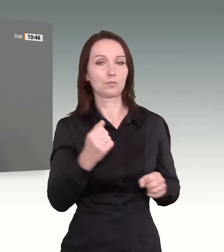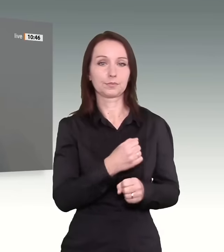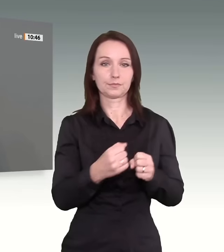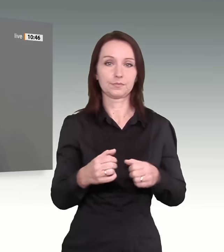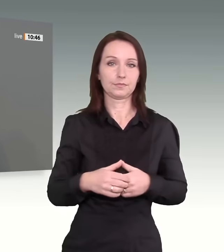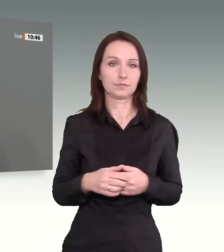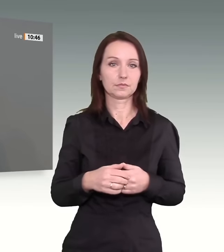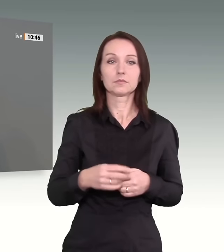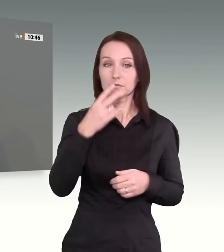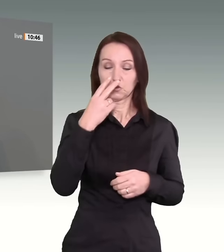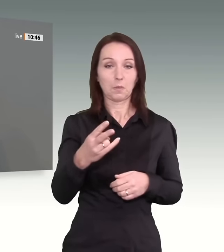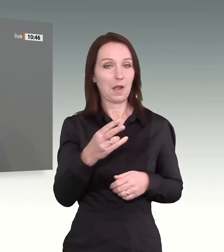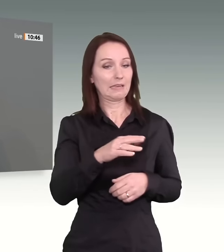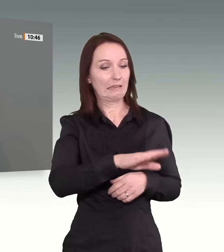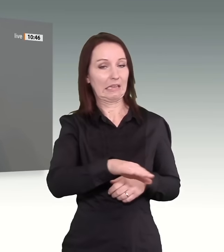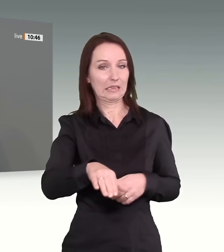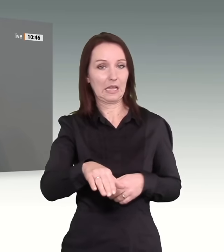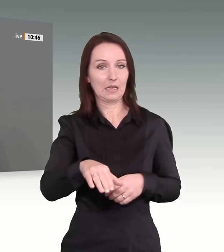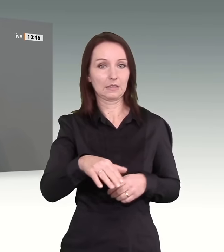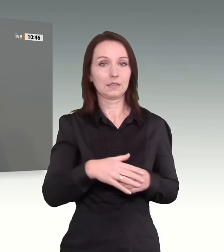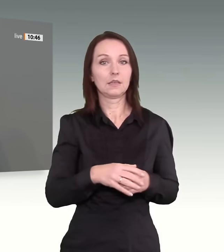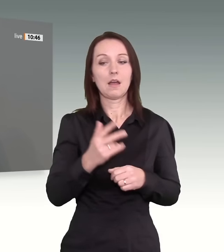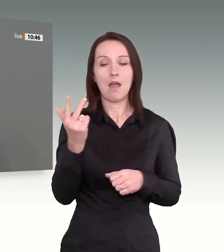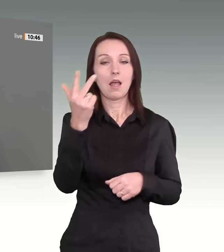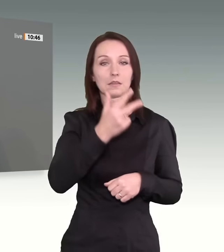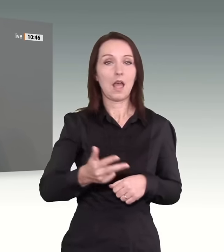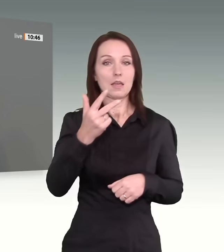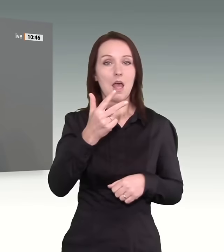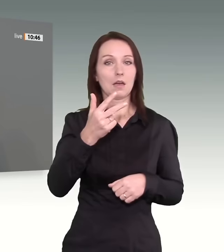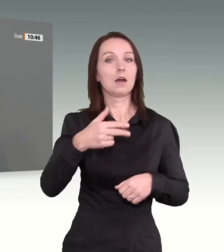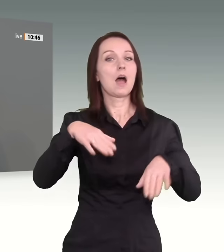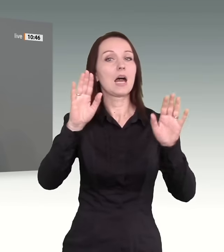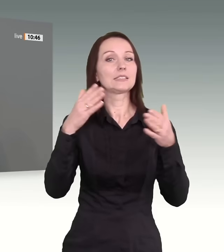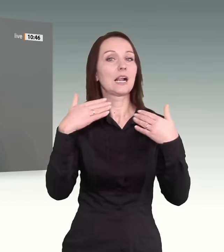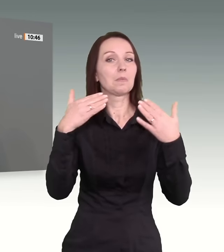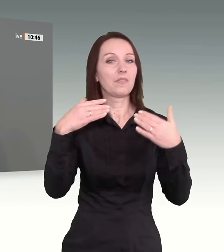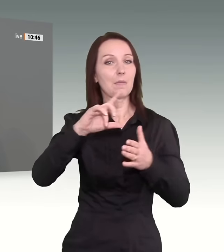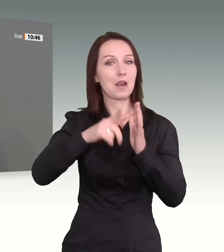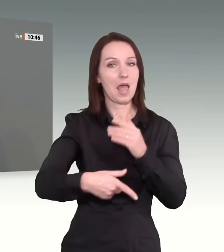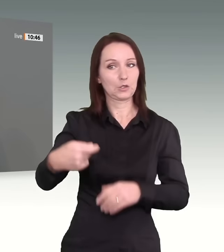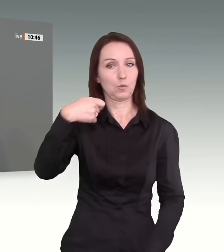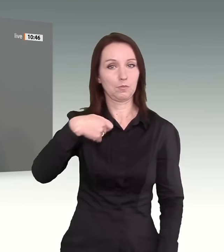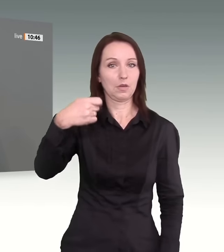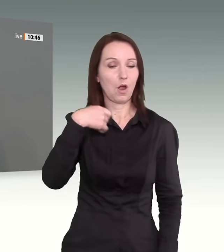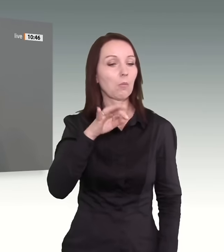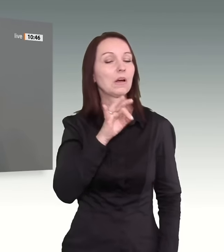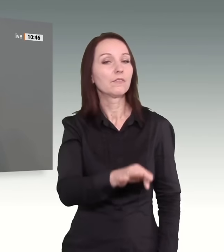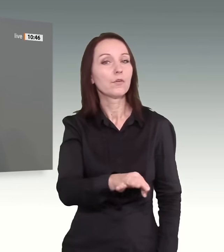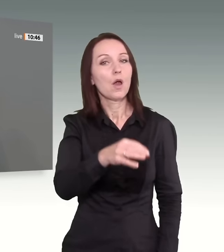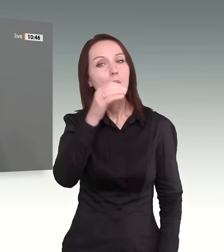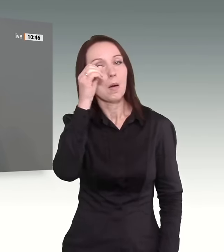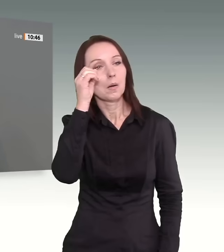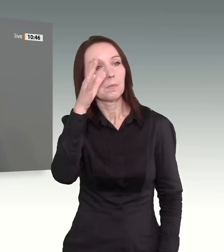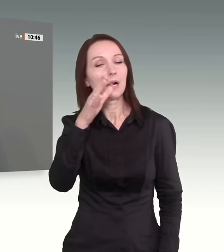Wenn wir auf Kinder schauen, drei Jahre Asylbewerberleistungsbezug, was bedeutet das für ihre Bildungschancen? All